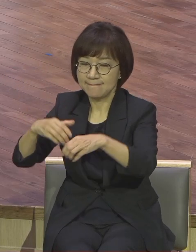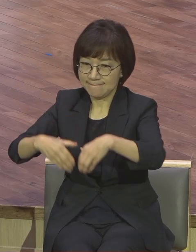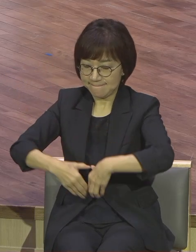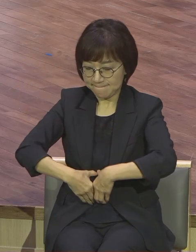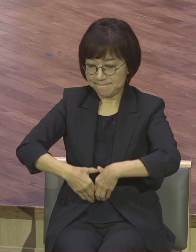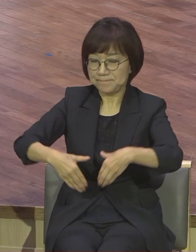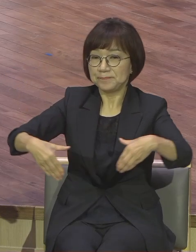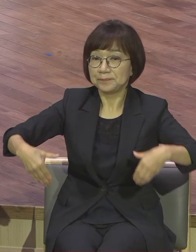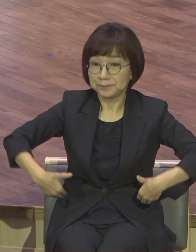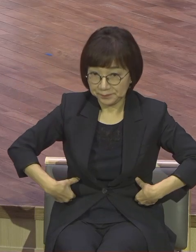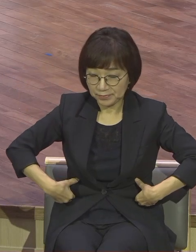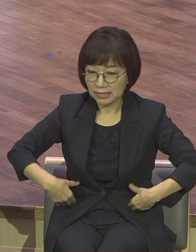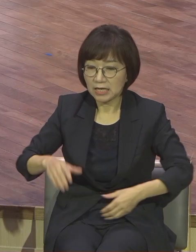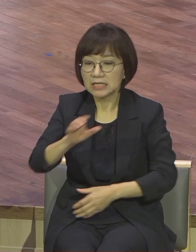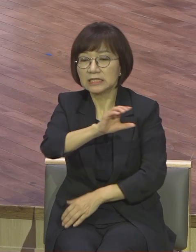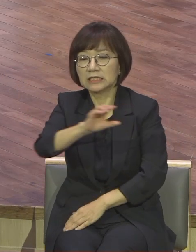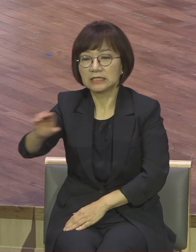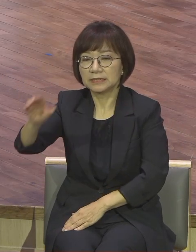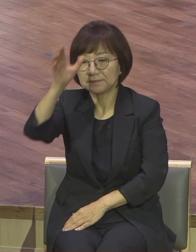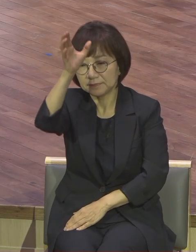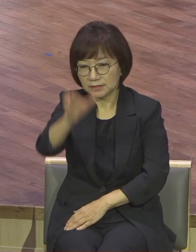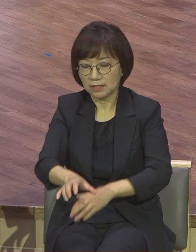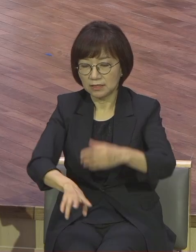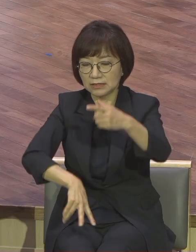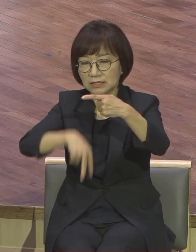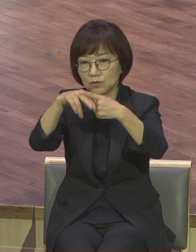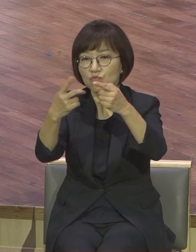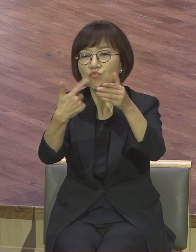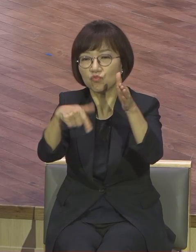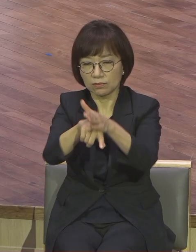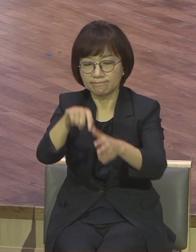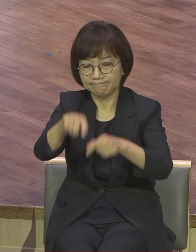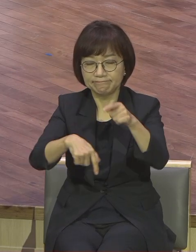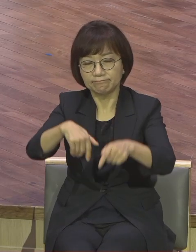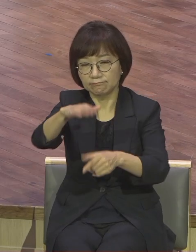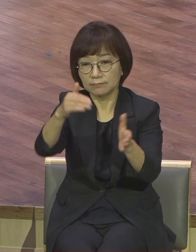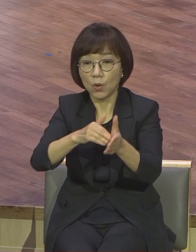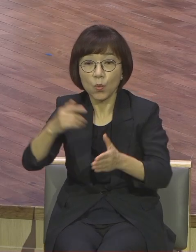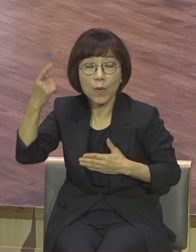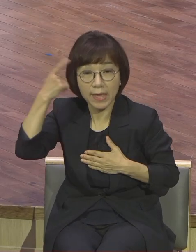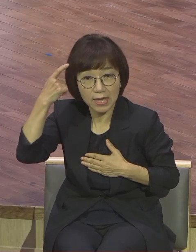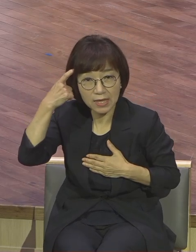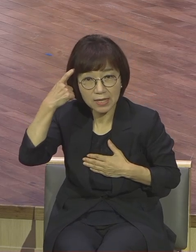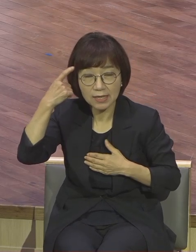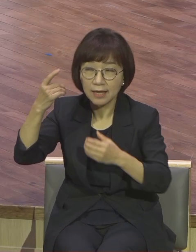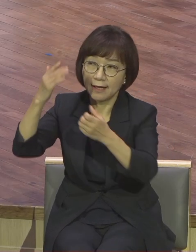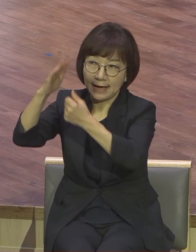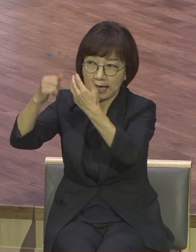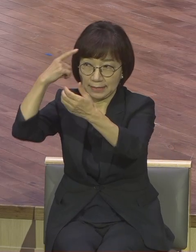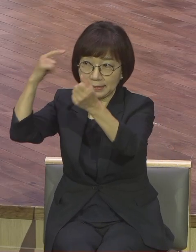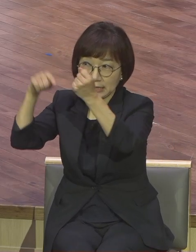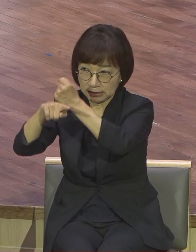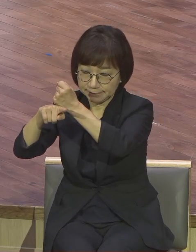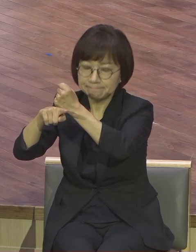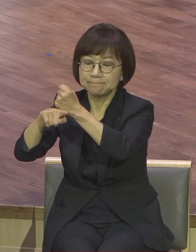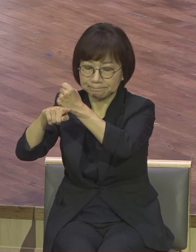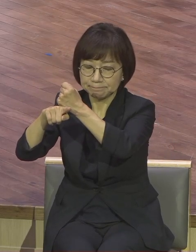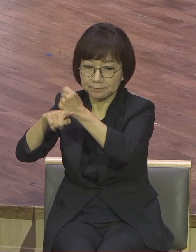십자가를 지기 위해서 나갔습니다 하나님의 뜻이 예수님의 십자가를 지심으로